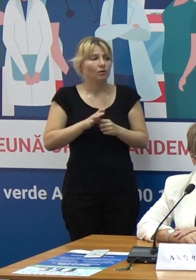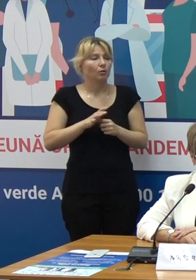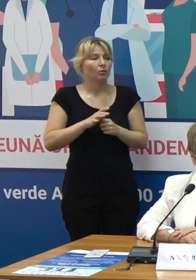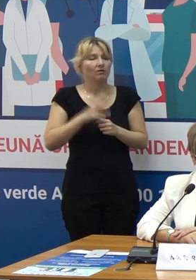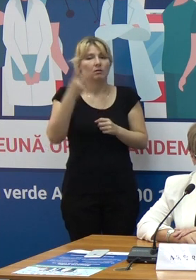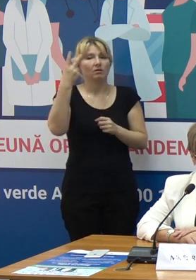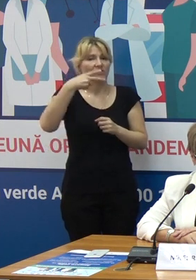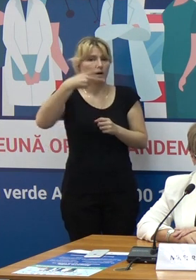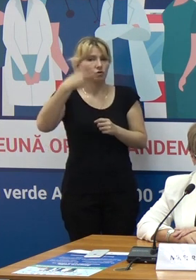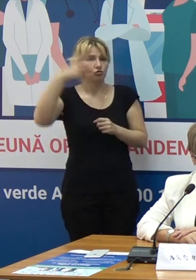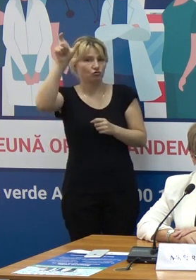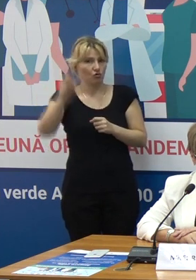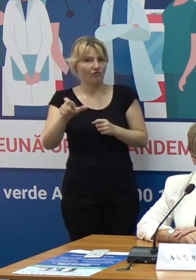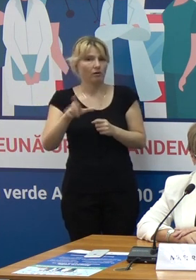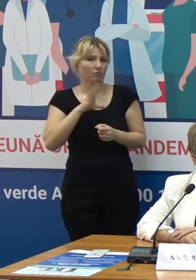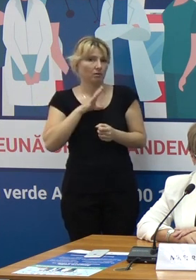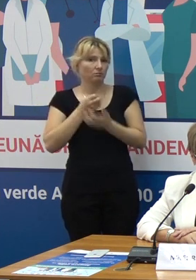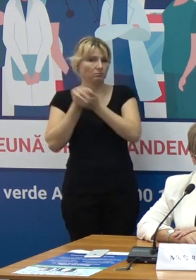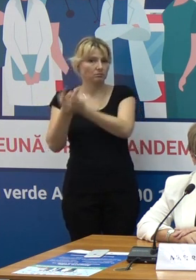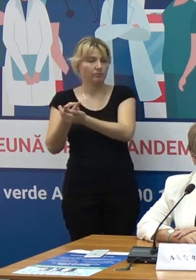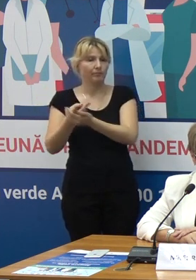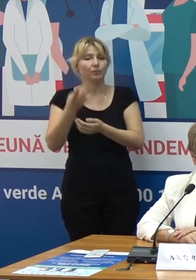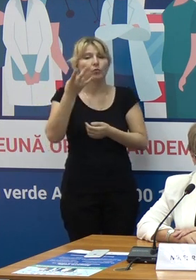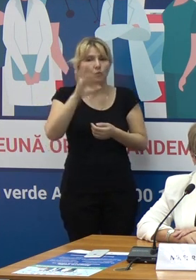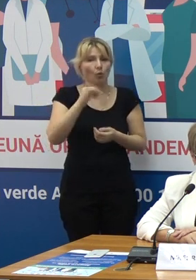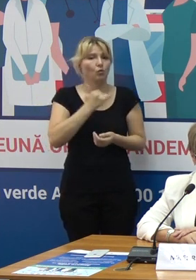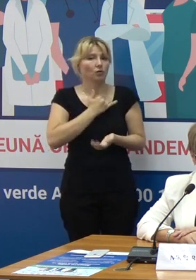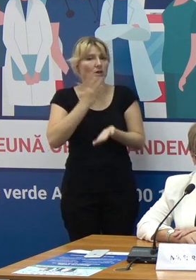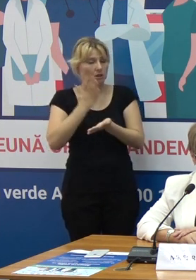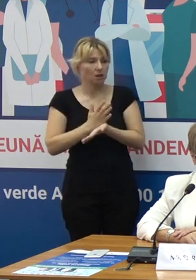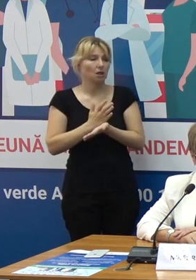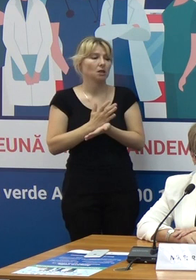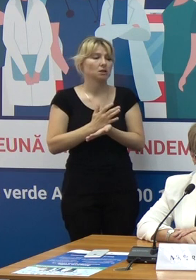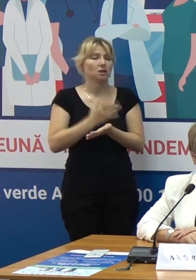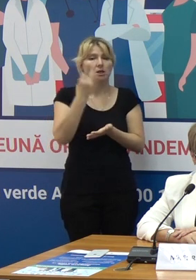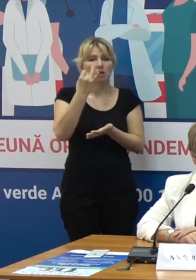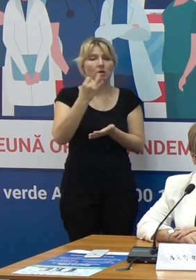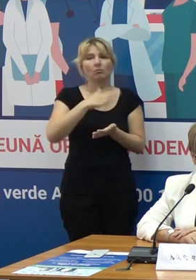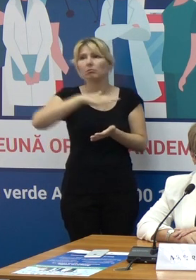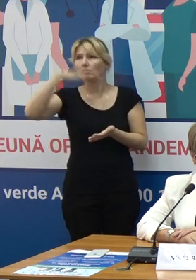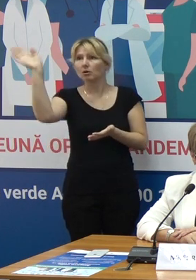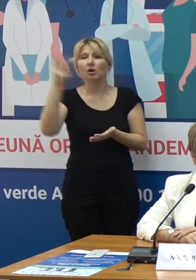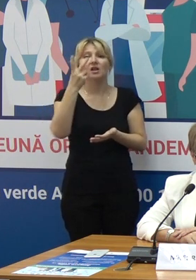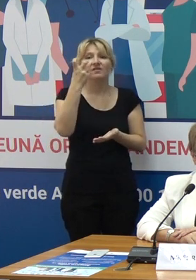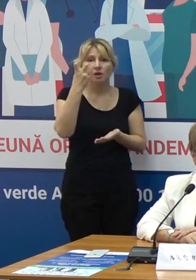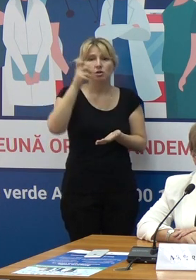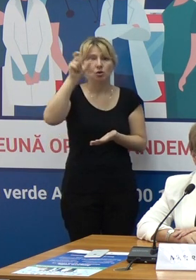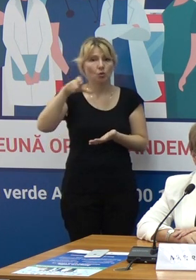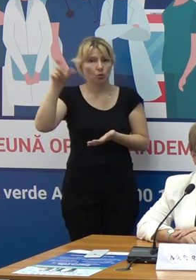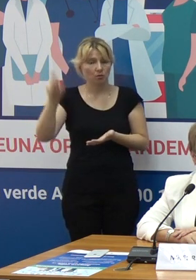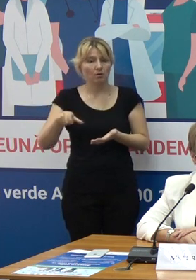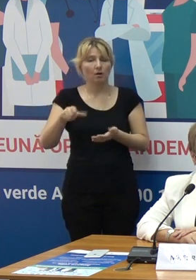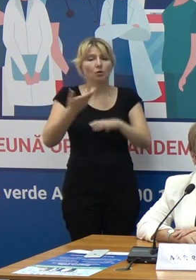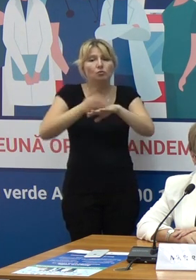20 de persoane. Dar avem și peste 200 de persoane cu cazuri